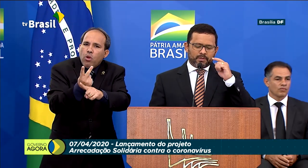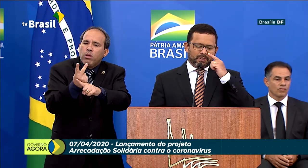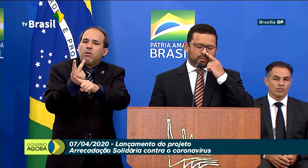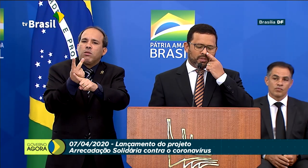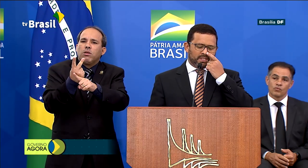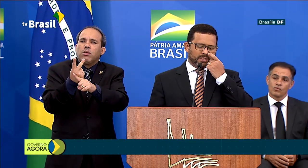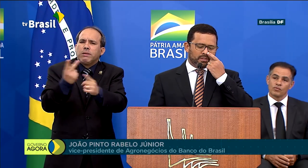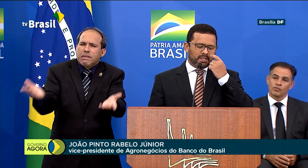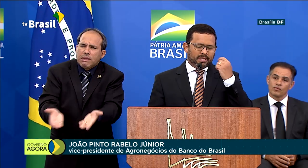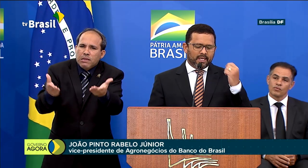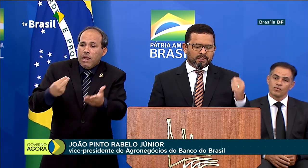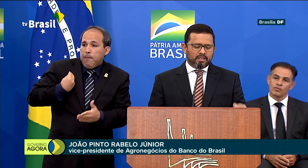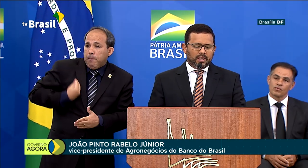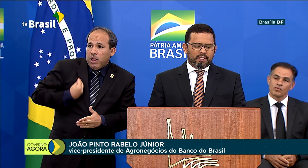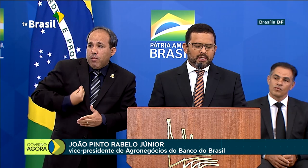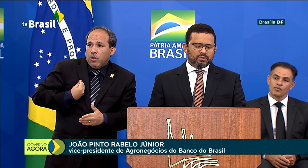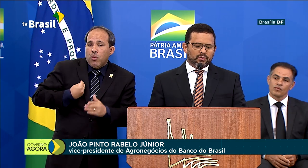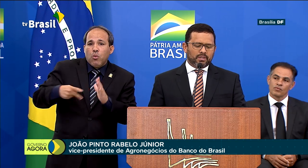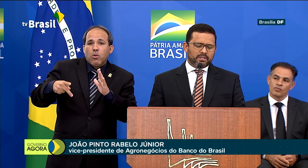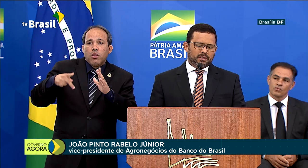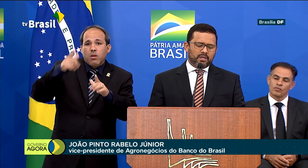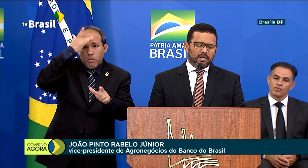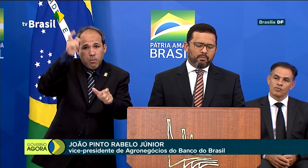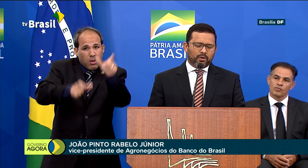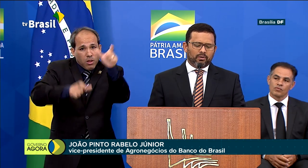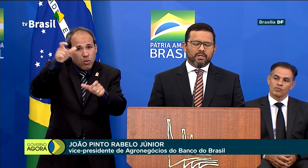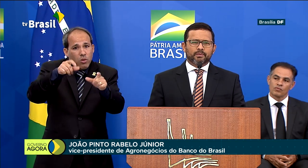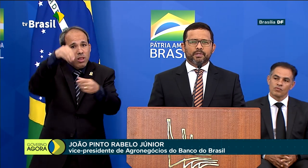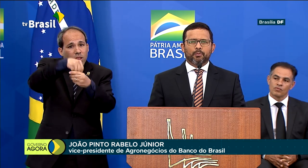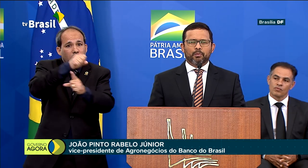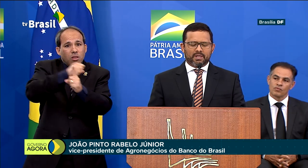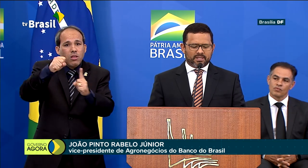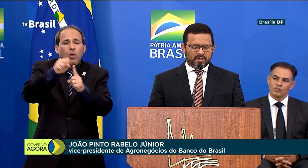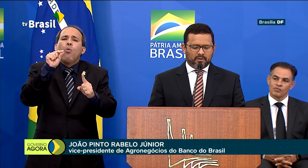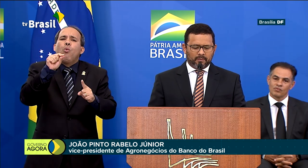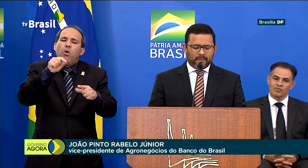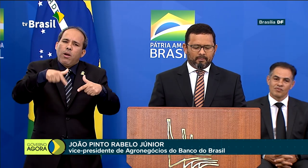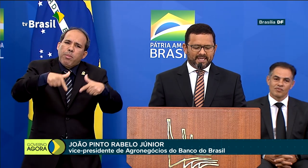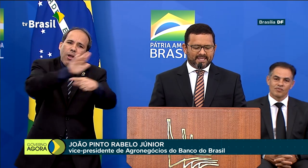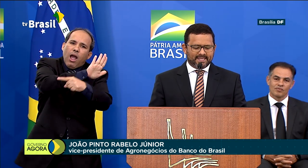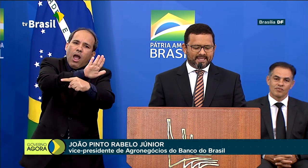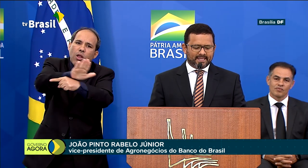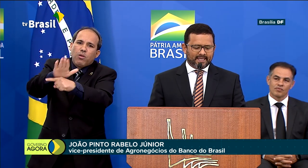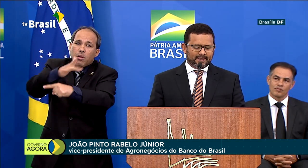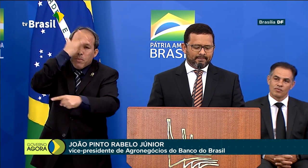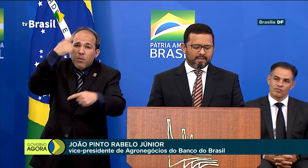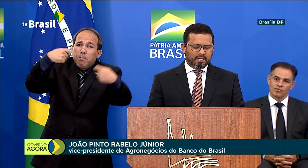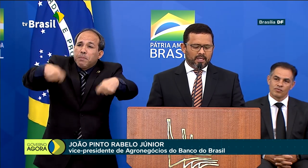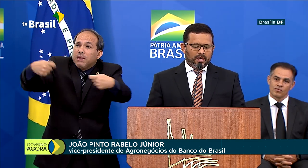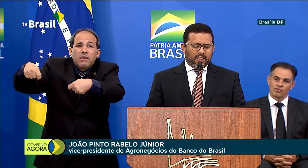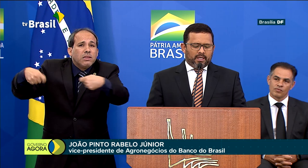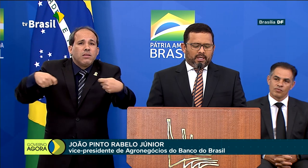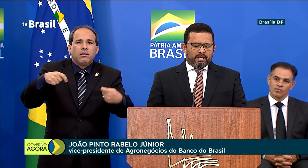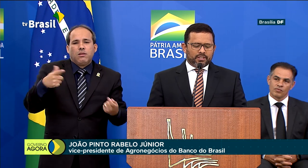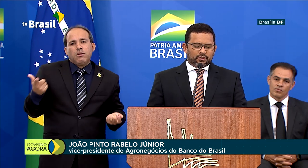participação das pessoas e da sociedade em ações em prol da população mais necessitada.